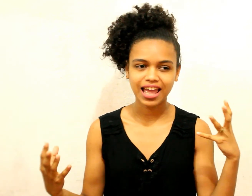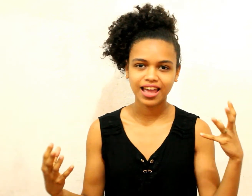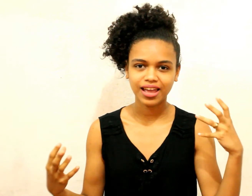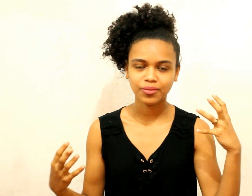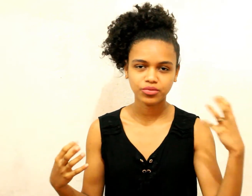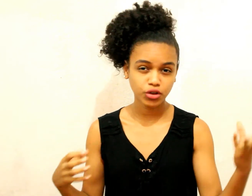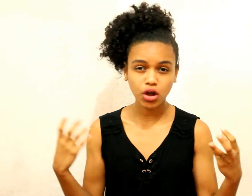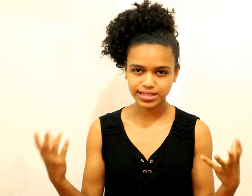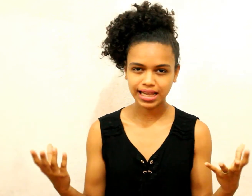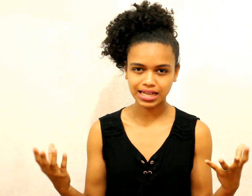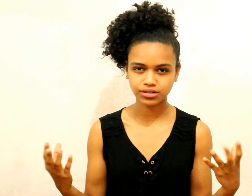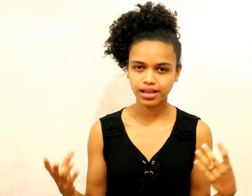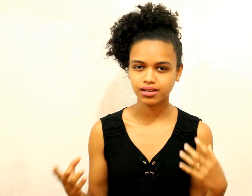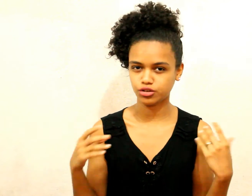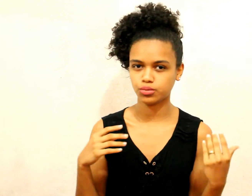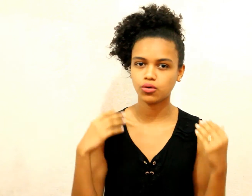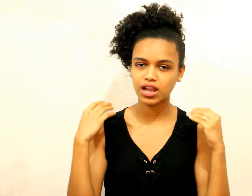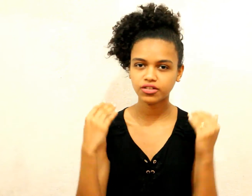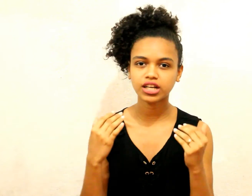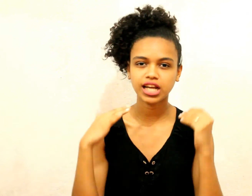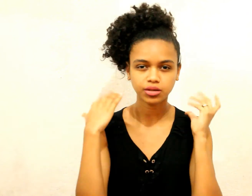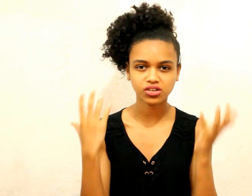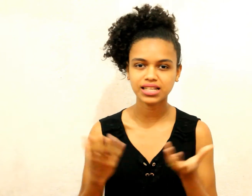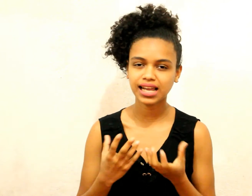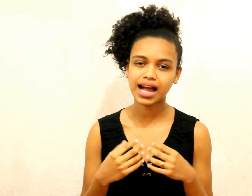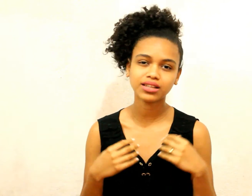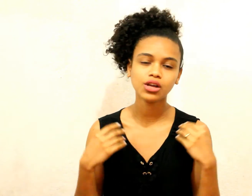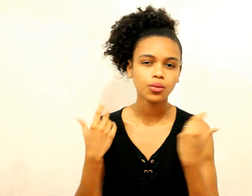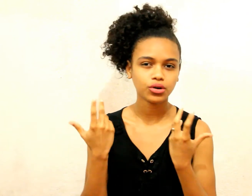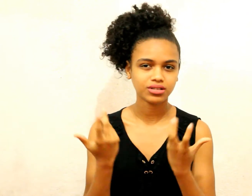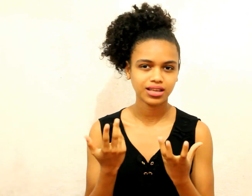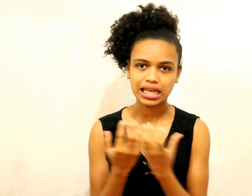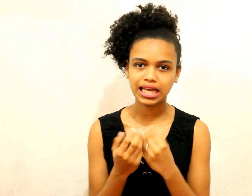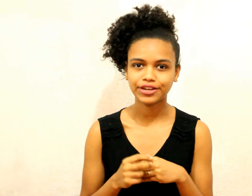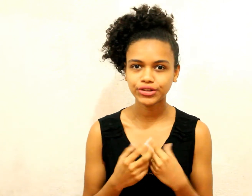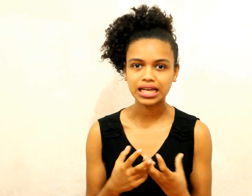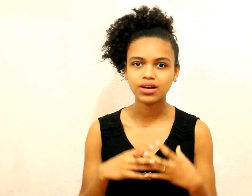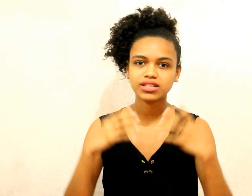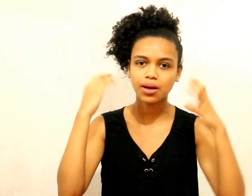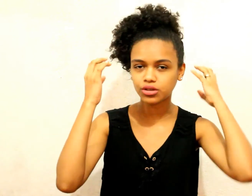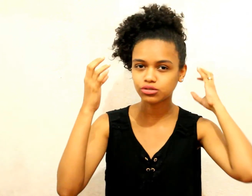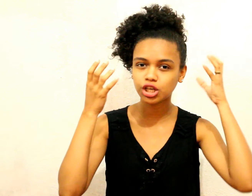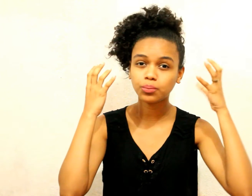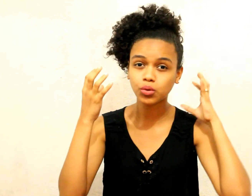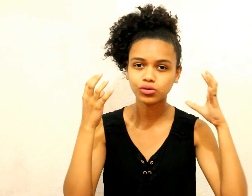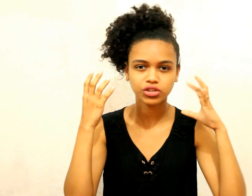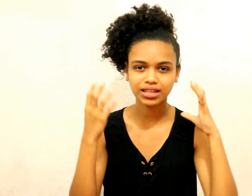ficou ressecado né Tipo, ele ficou cacheado, ele ficou ressecado Por tanto que, querendo ou não, usava muito shampoo só na